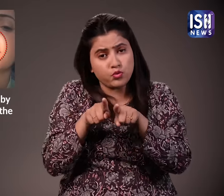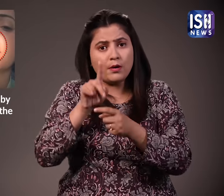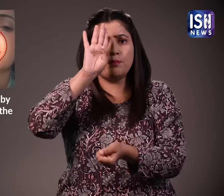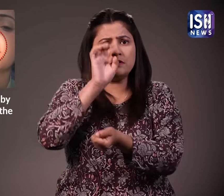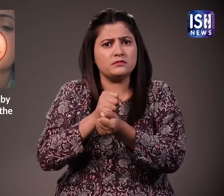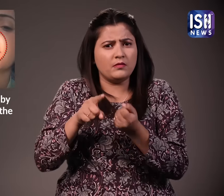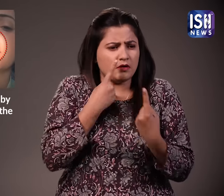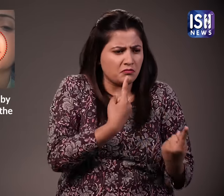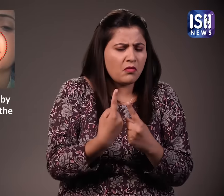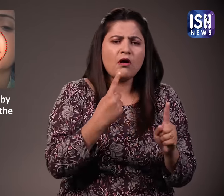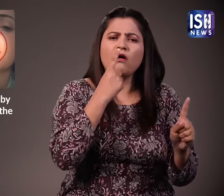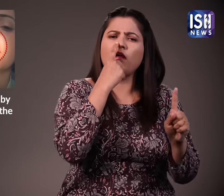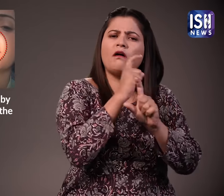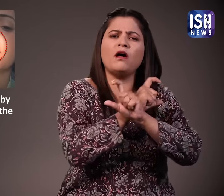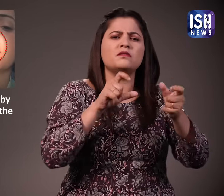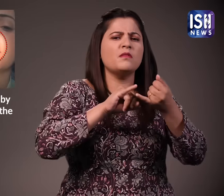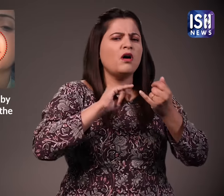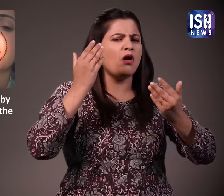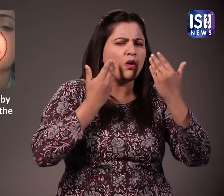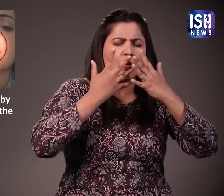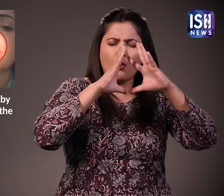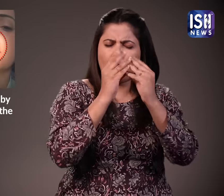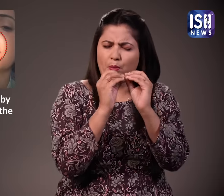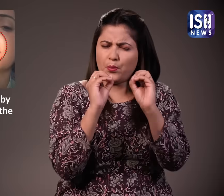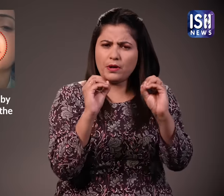पूलिस ने भी पुछ्टी की कि सीमा के साथ कोई मारफिट नहीं की गई और वर ठीक है